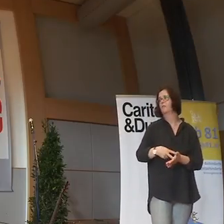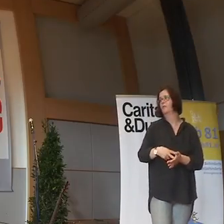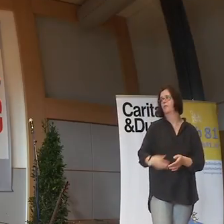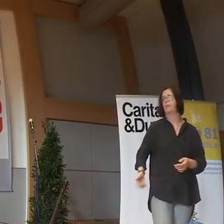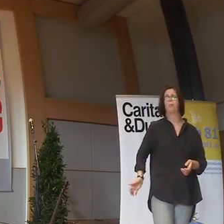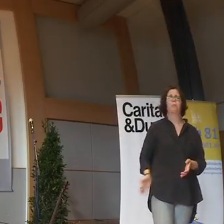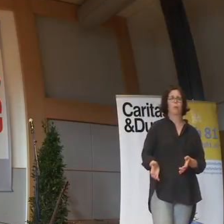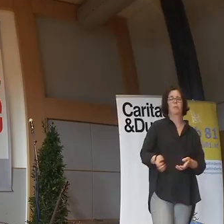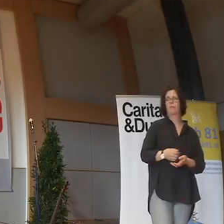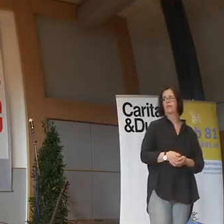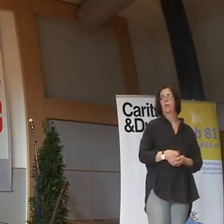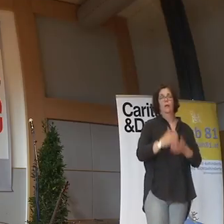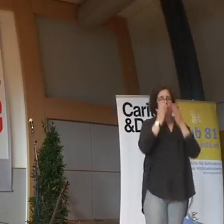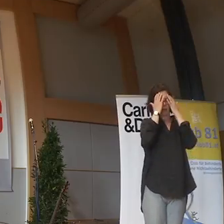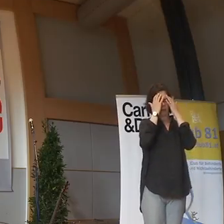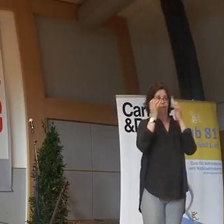Es ist unglaublich.